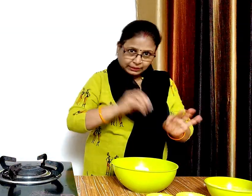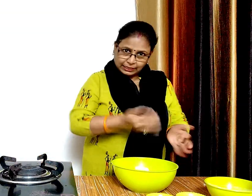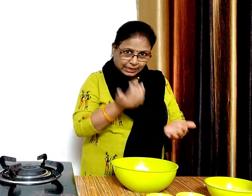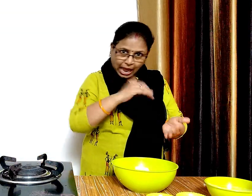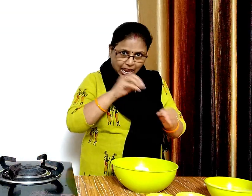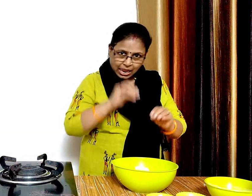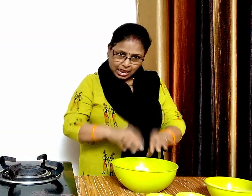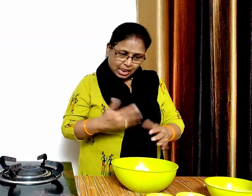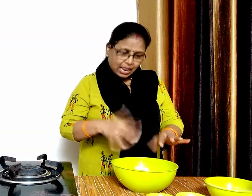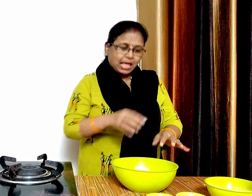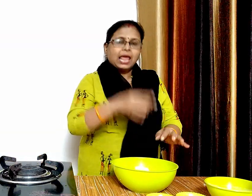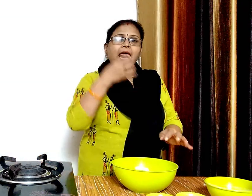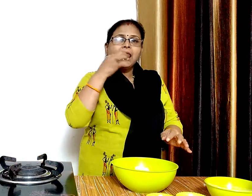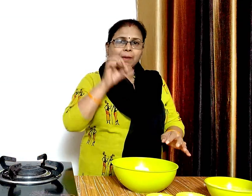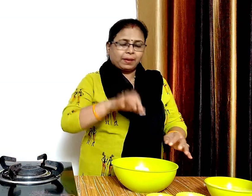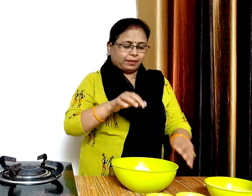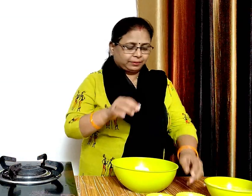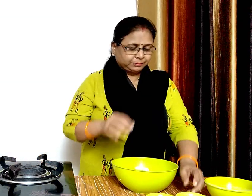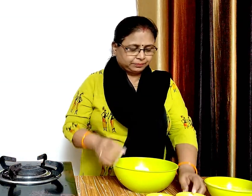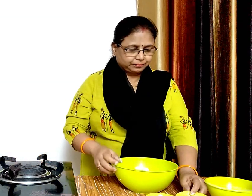अब इसमें स्वादनु सर्णा मक